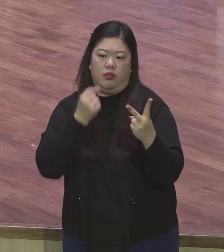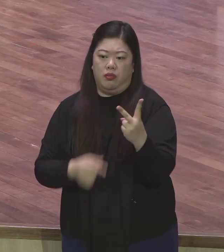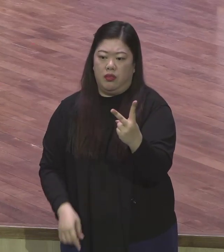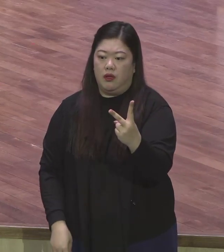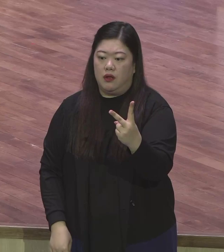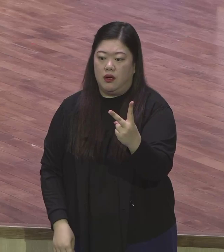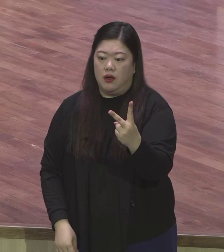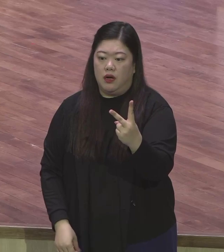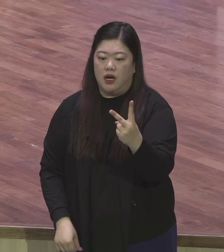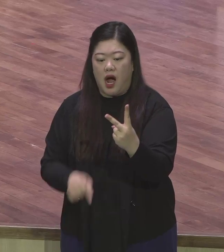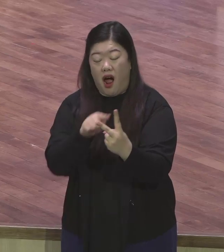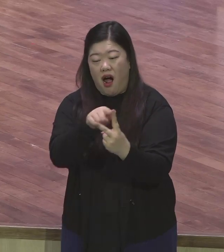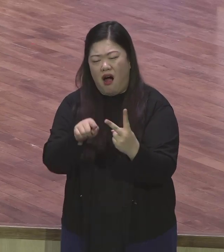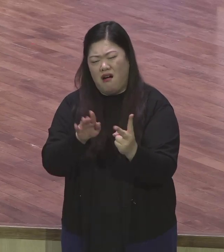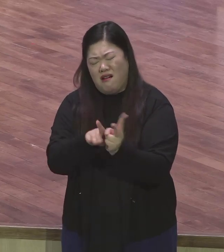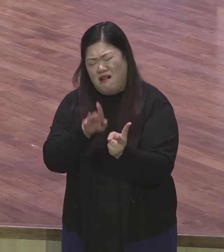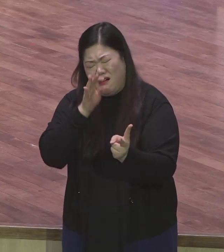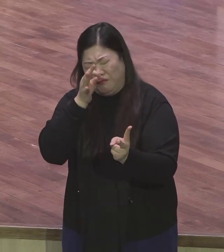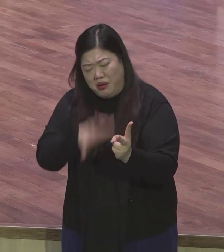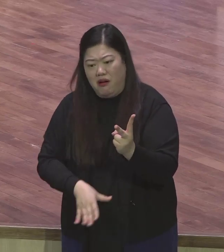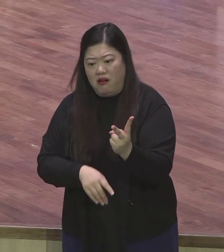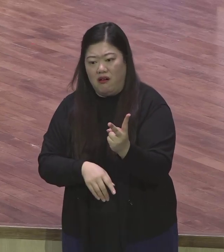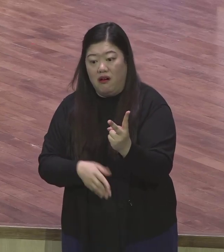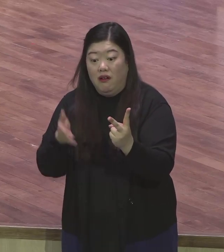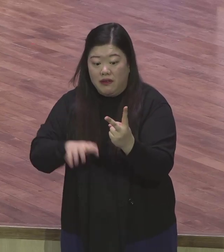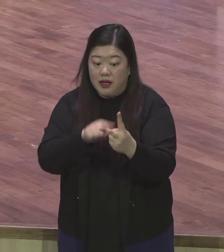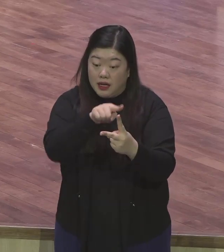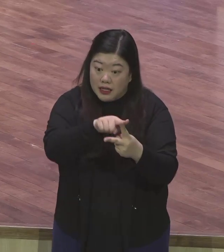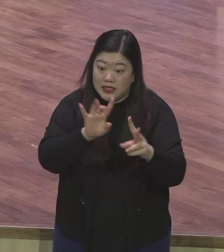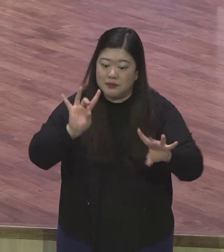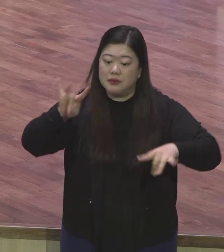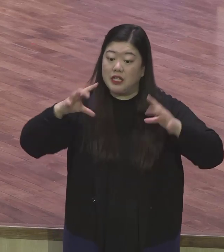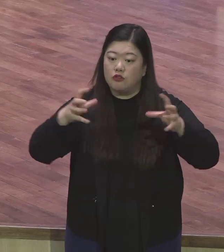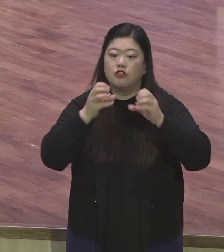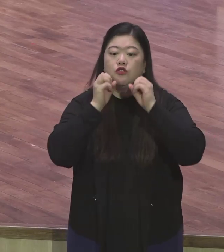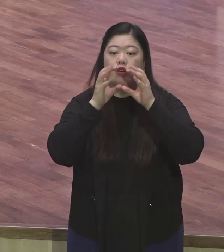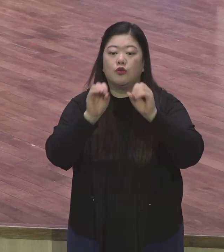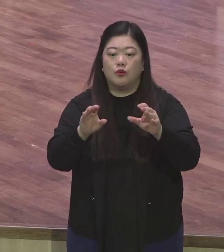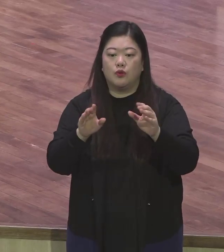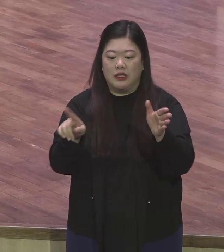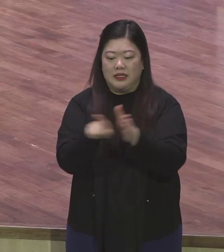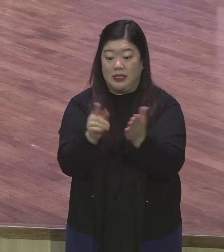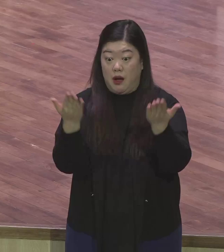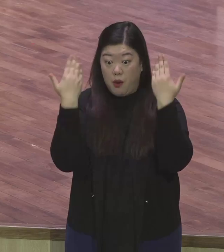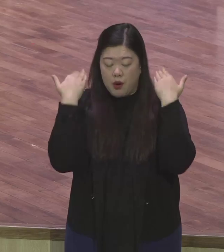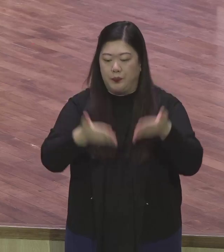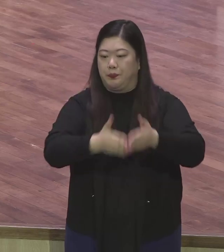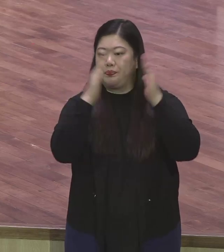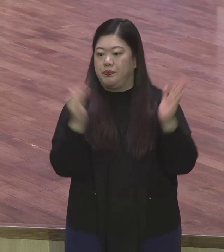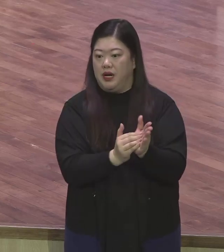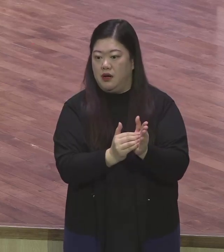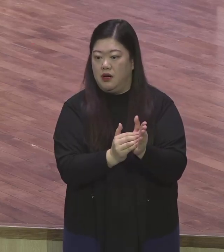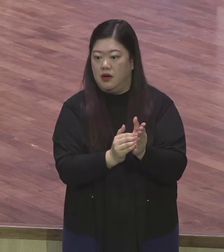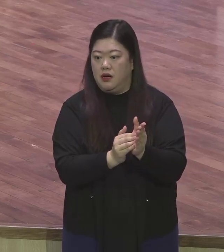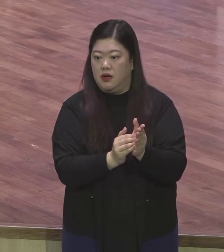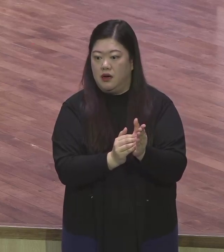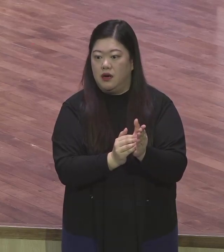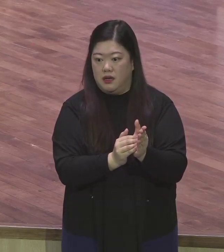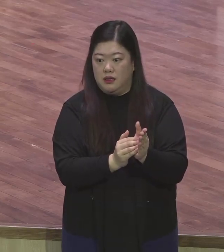신학교를 운영하고 시작을 했단 말이에요 여러분 기도해 주시기 바랍니다 제가 거기서 이제 이사장으로 알태에서